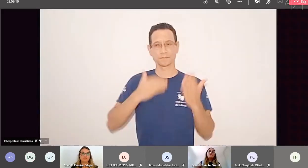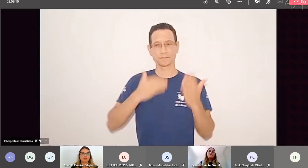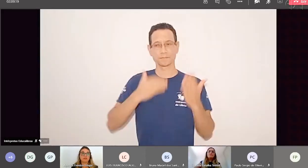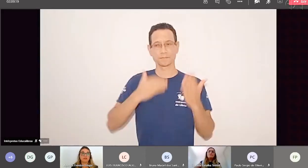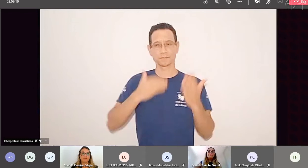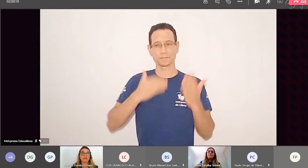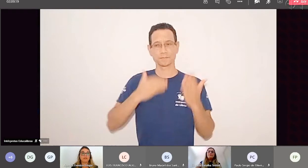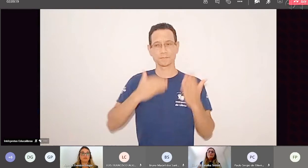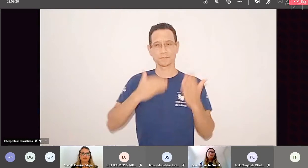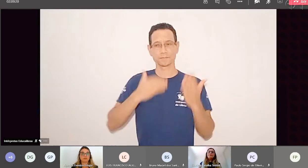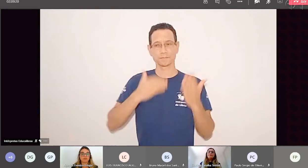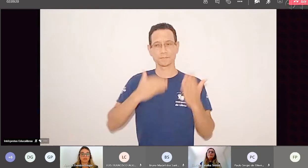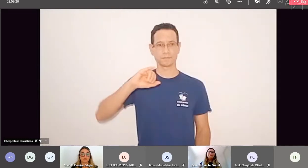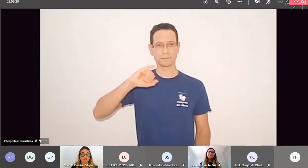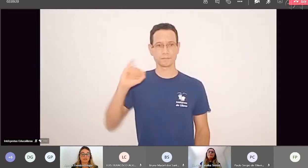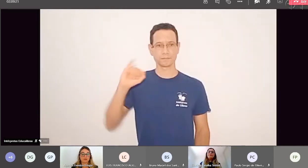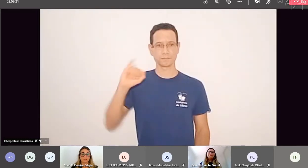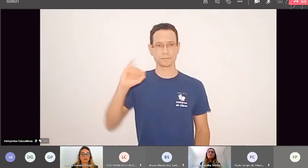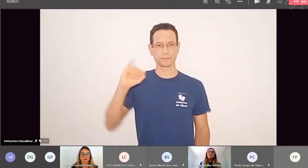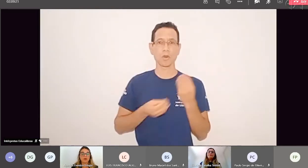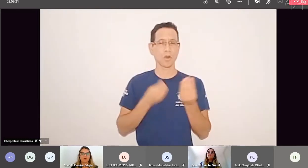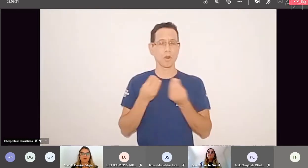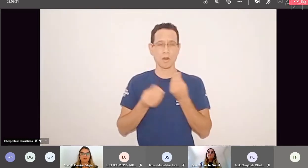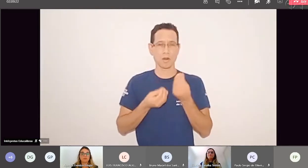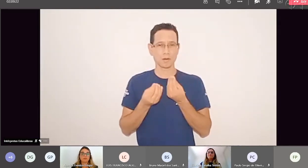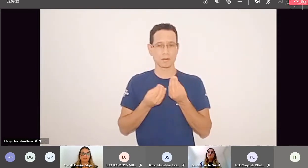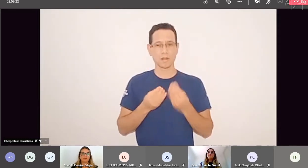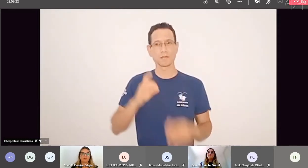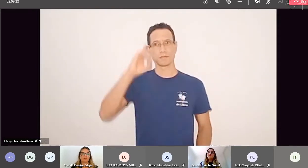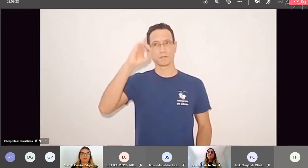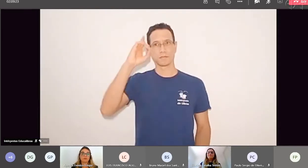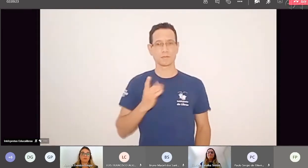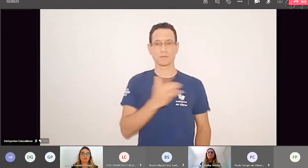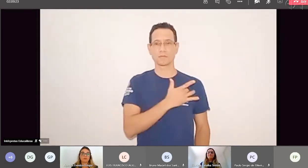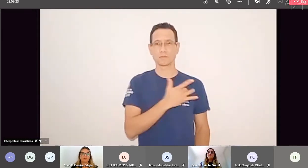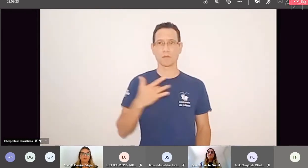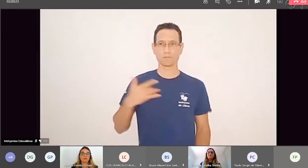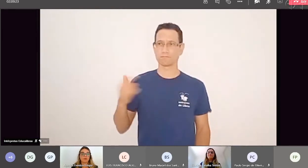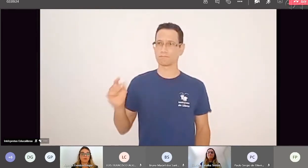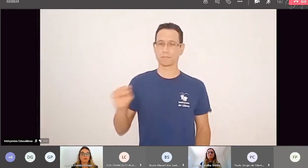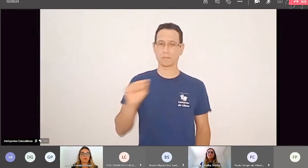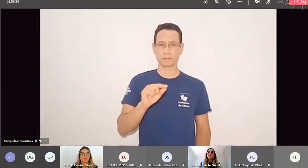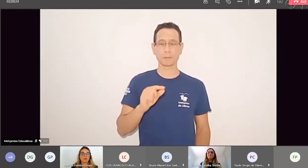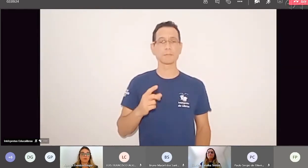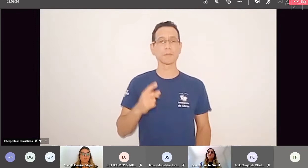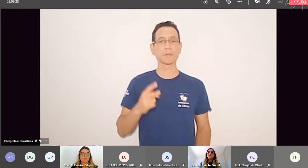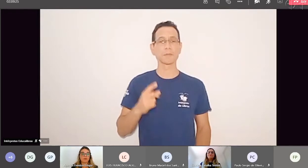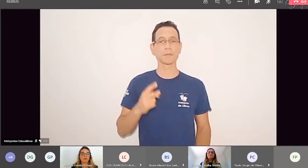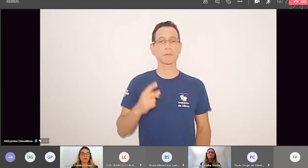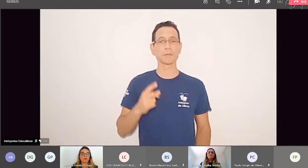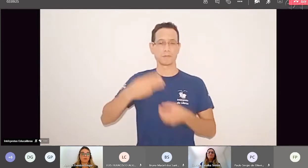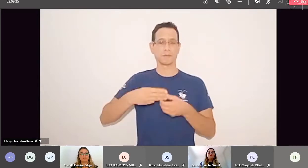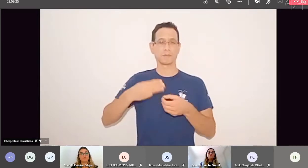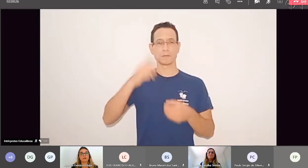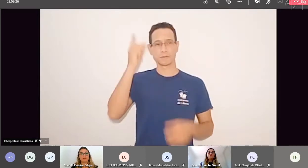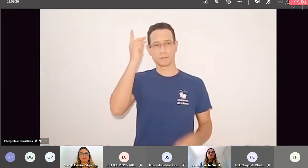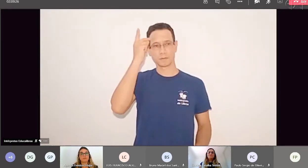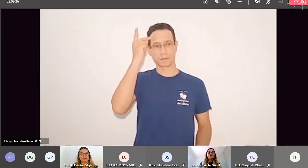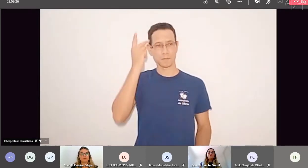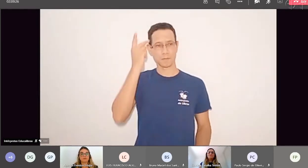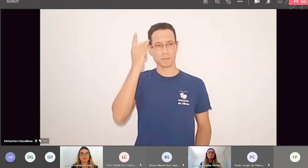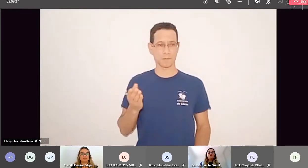e a construção da hermenêutica do direito à saúde, convidamos o procurador do município de São Paulo, doutor Fábio Soltano.